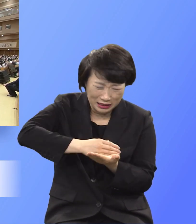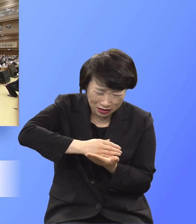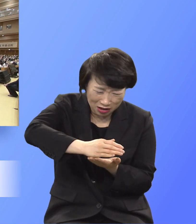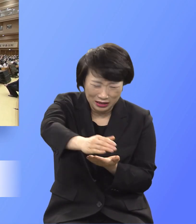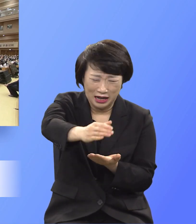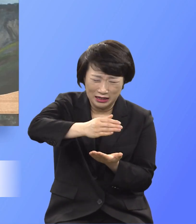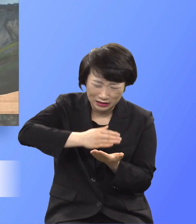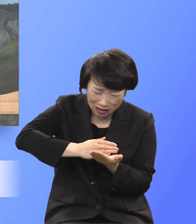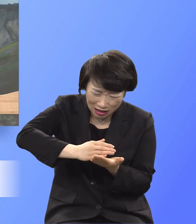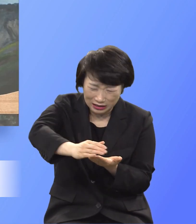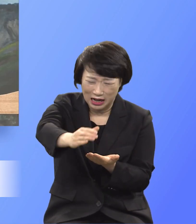떠나가